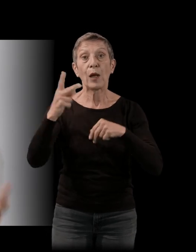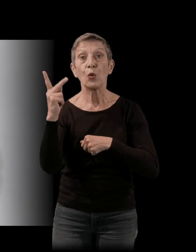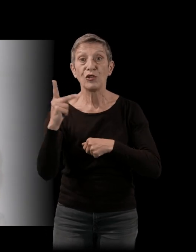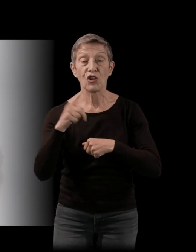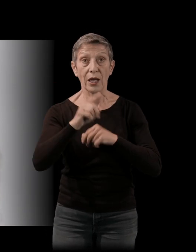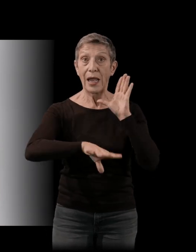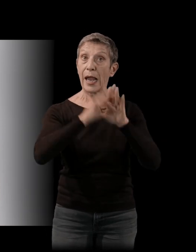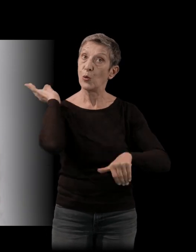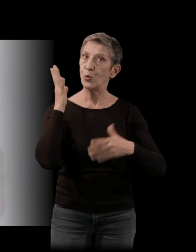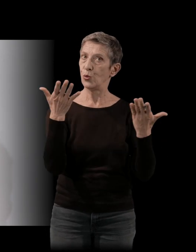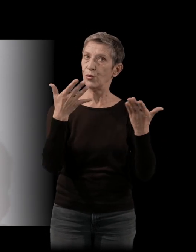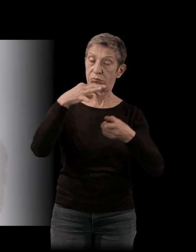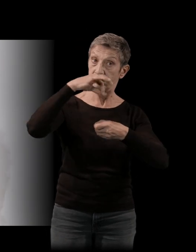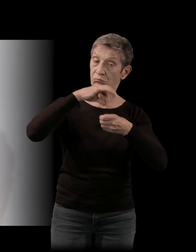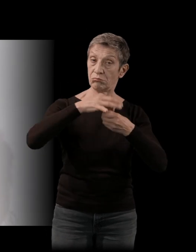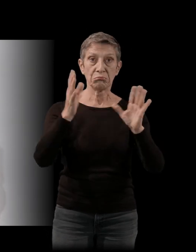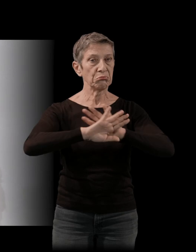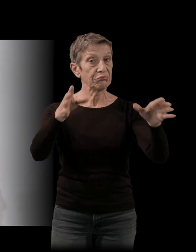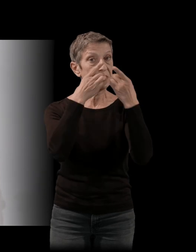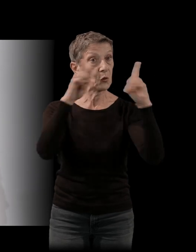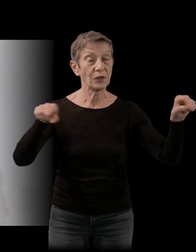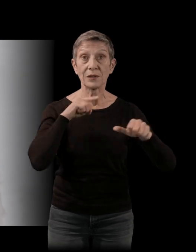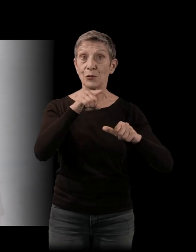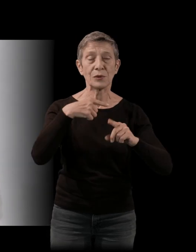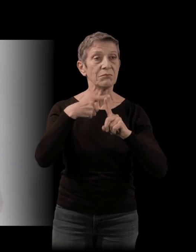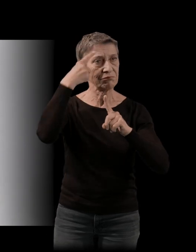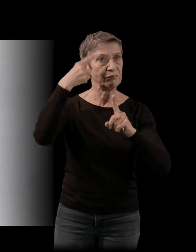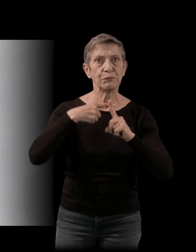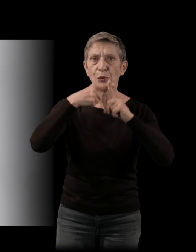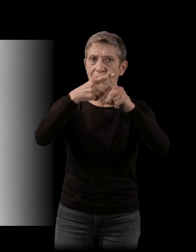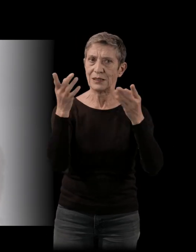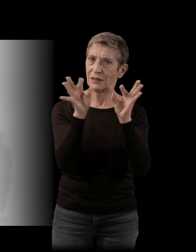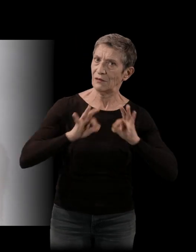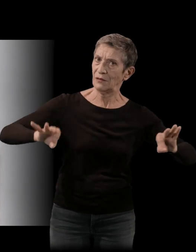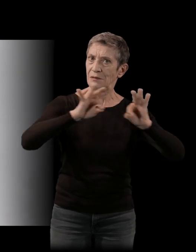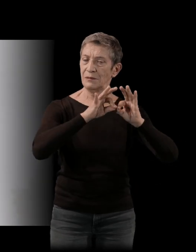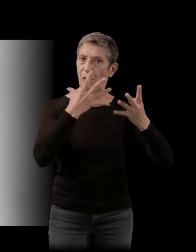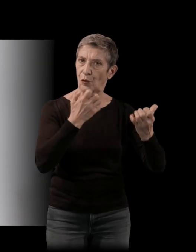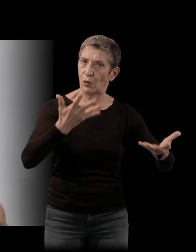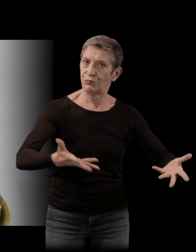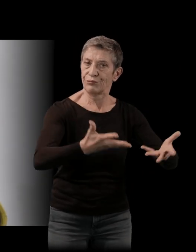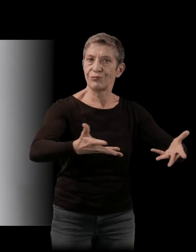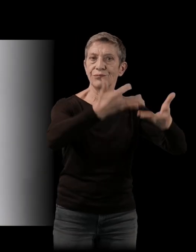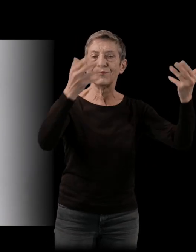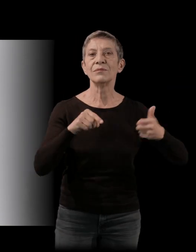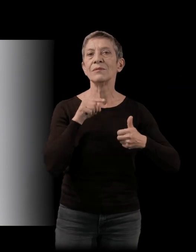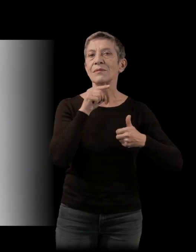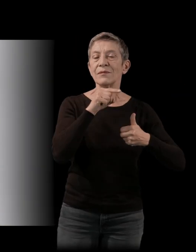démocratiquement et qui est plein de ferveur et d'optimisme pour son pays, et qui va effectivement lancer les chantiers de Brasilia, cette ville